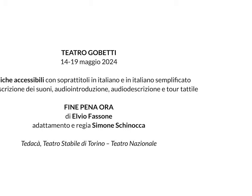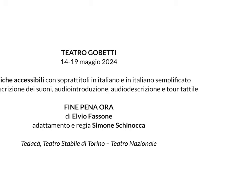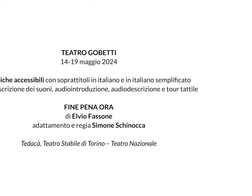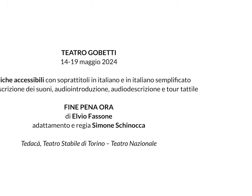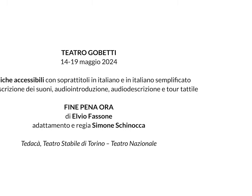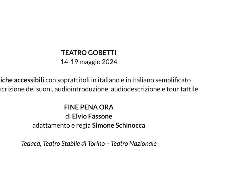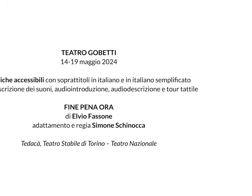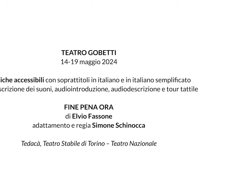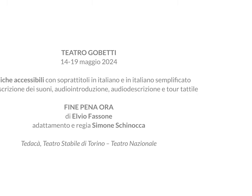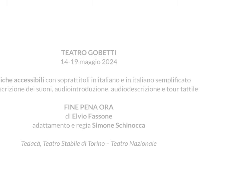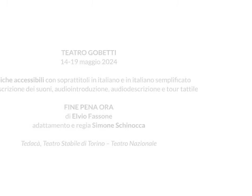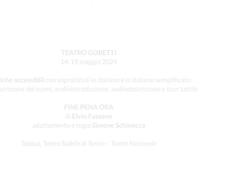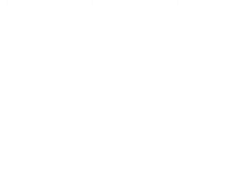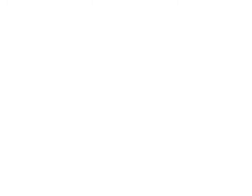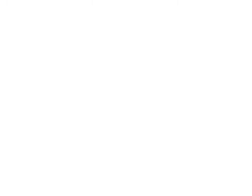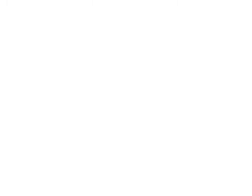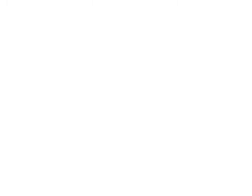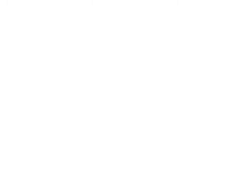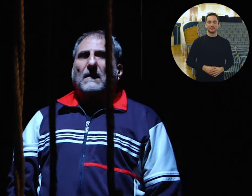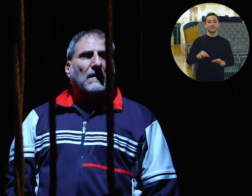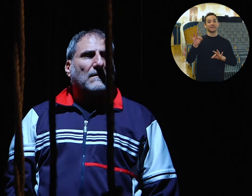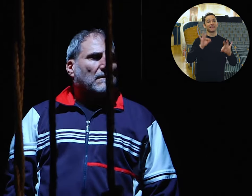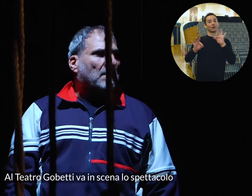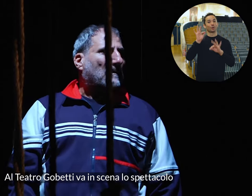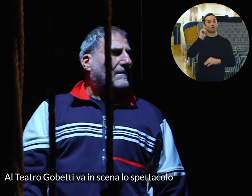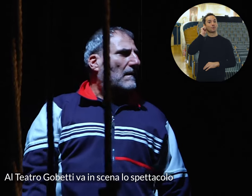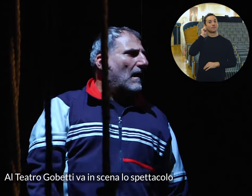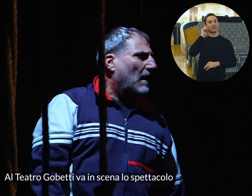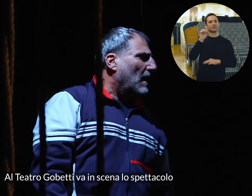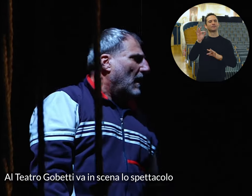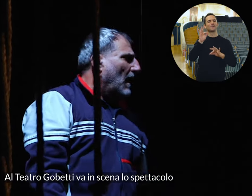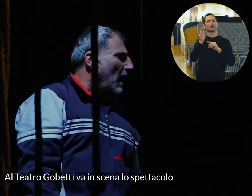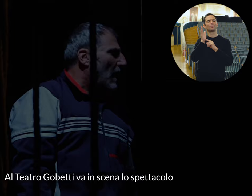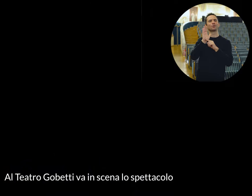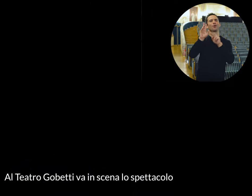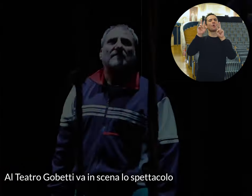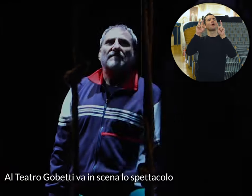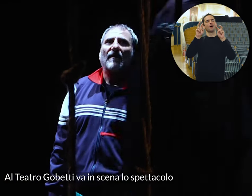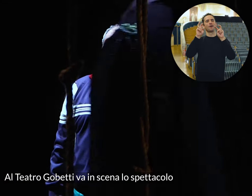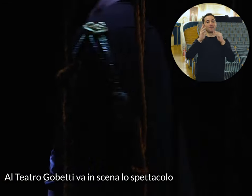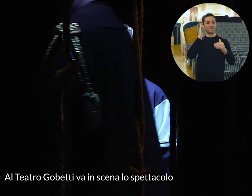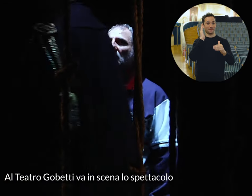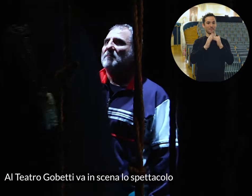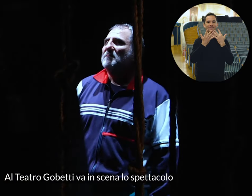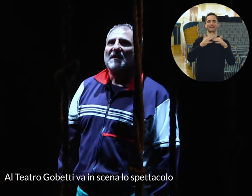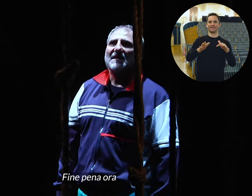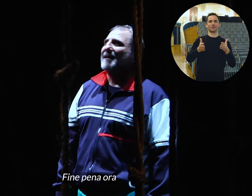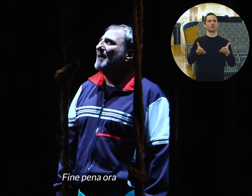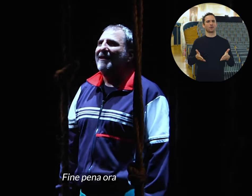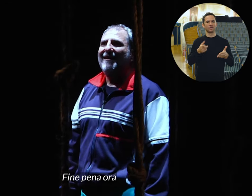regia Simone Schinocca. Al Teatro Gobetti va in scena lo spettacolo Fine, pena,